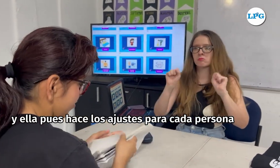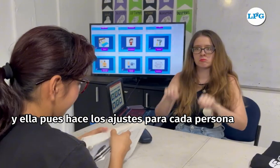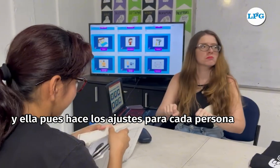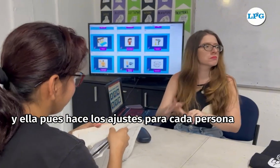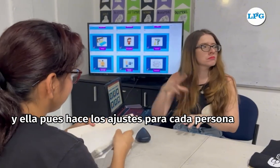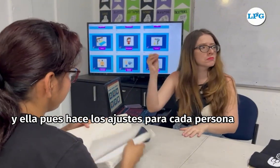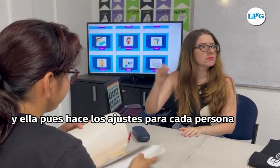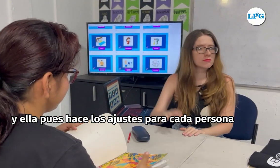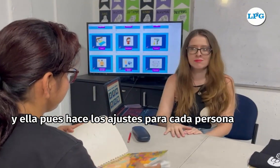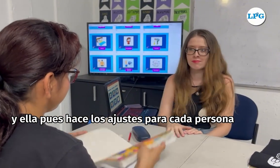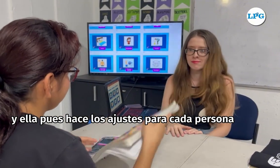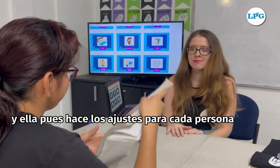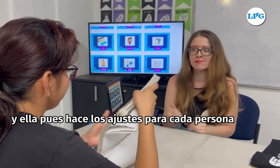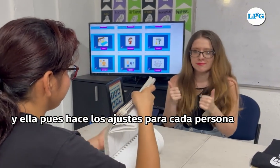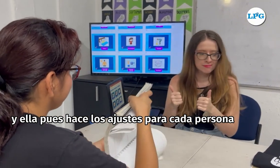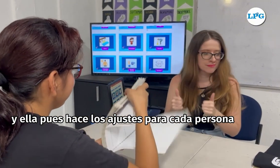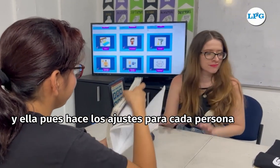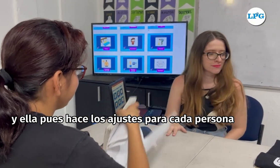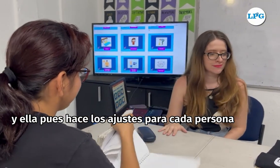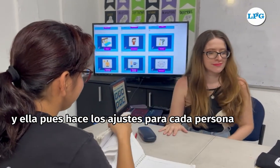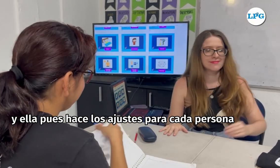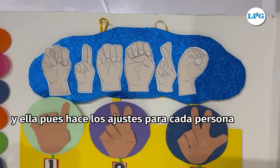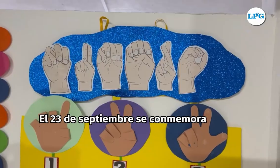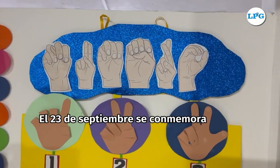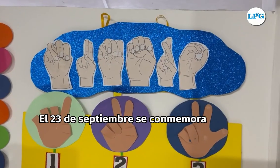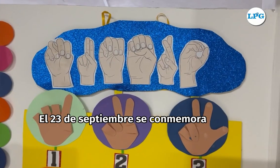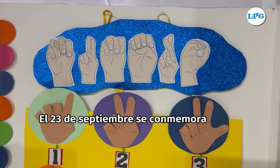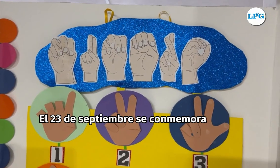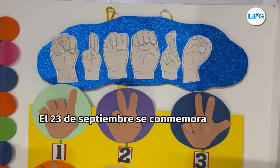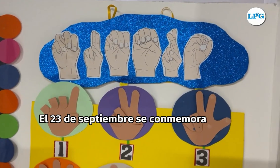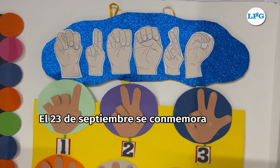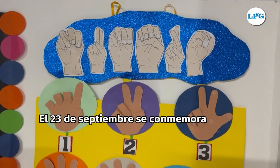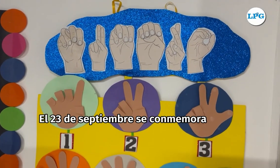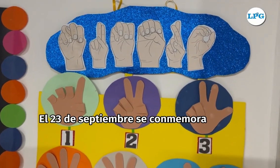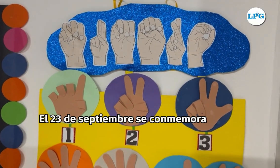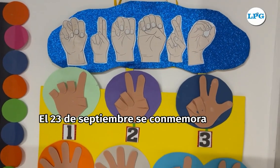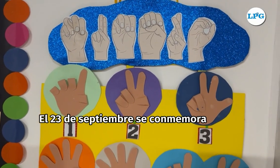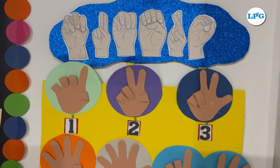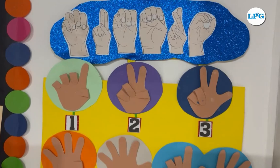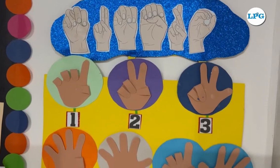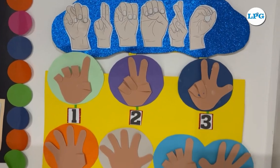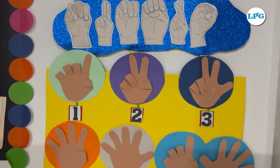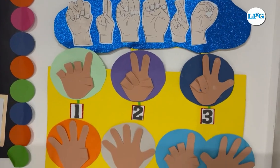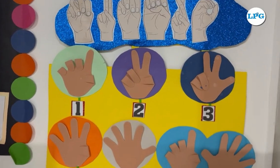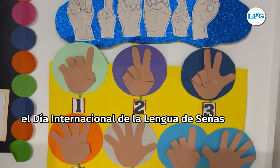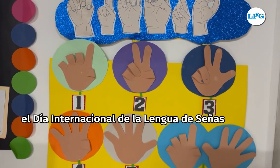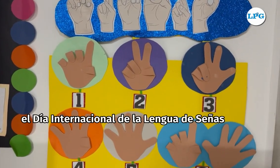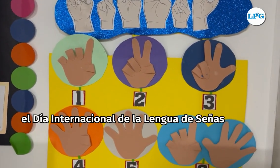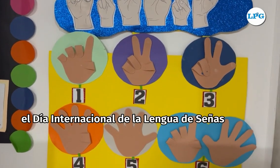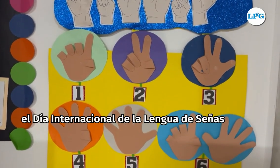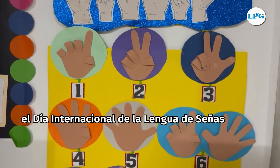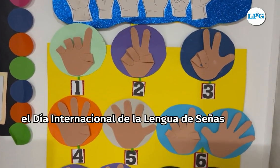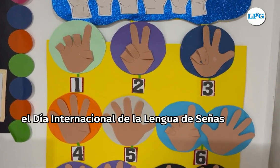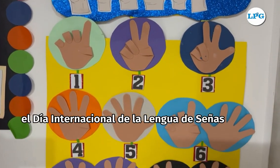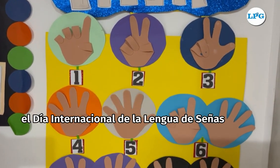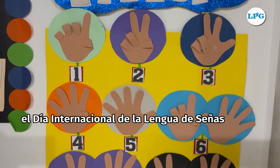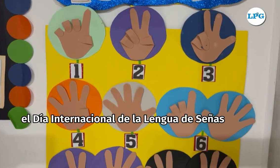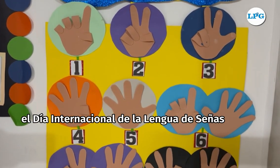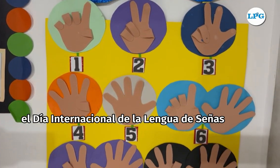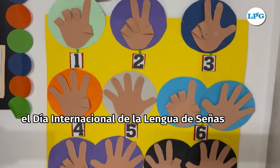hace los ajustes para cada persona. El 23 de septiembre se conmemora el Día Internacional de la Lengua